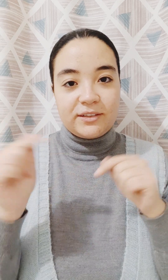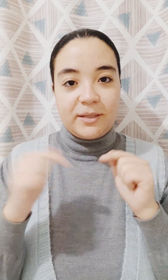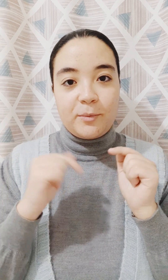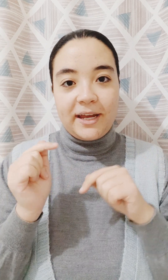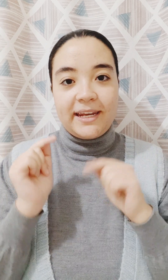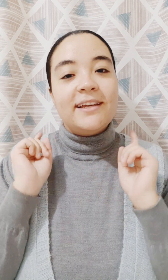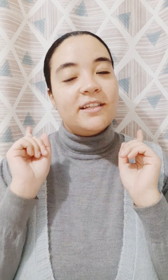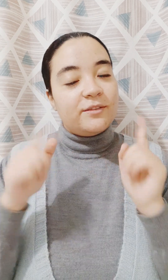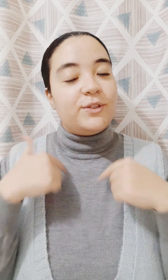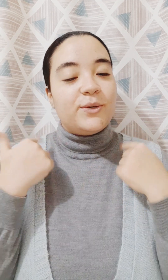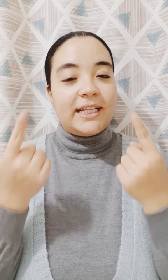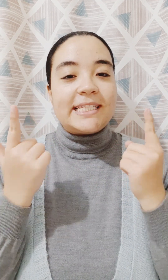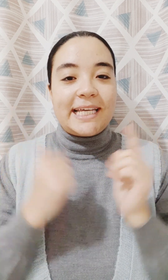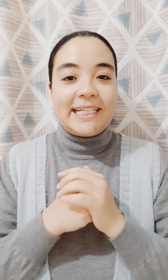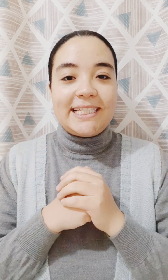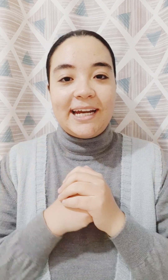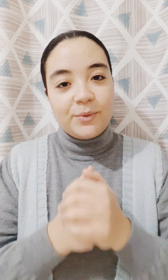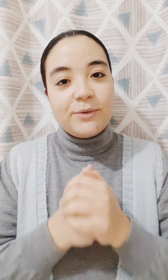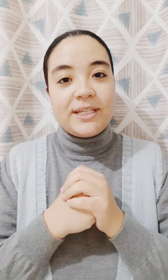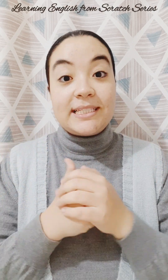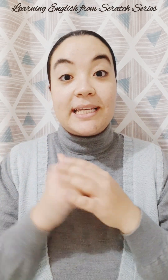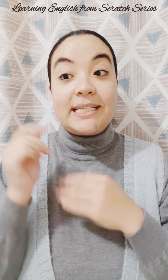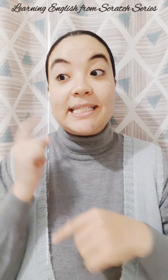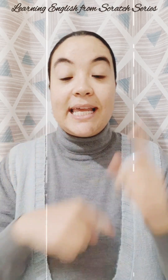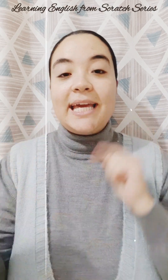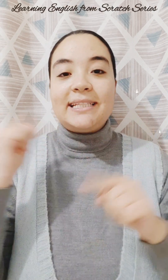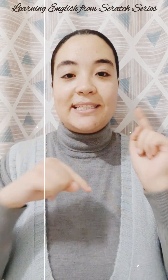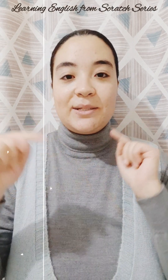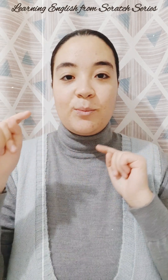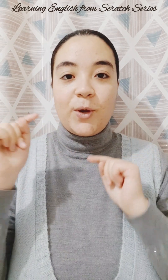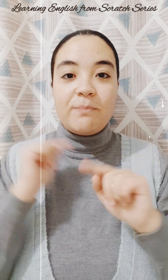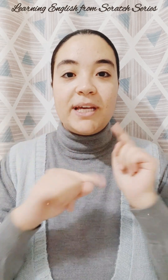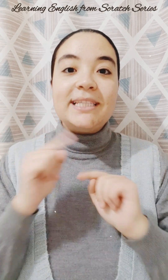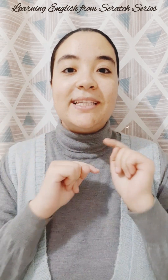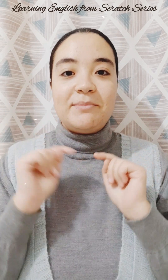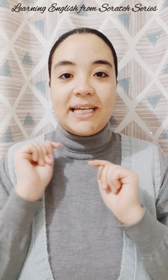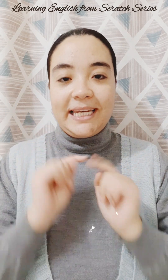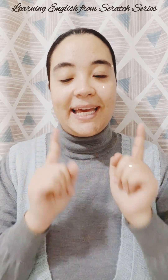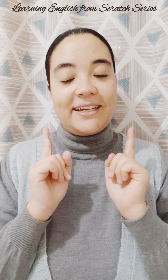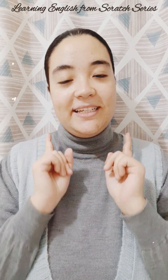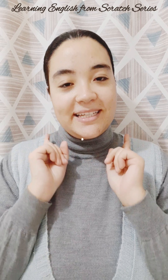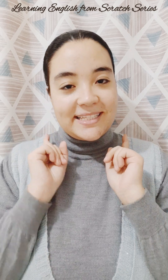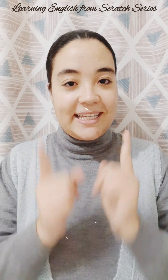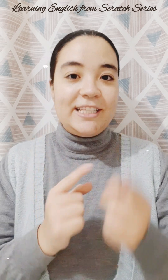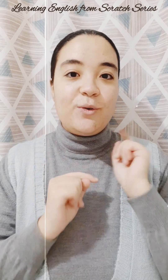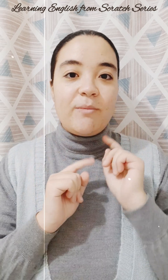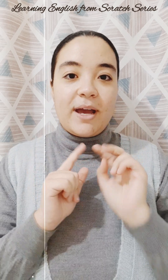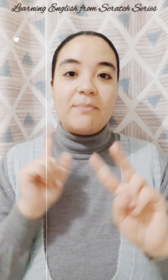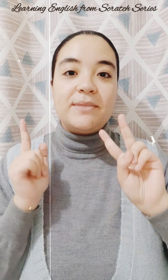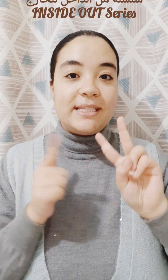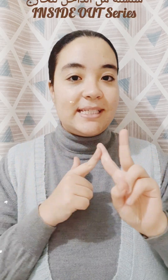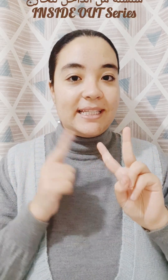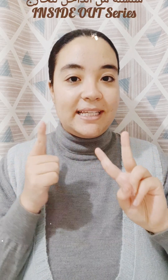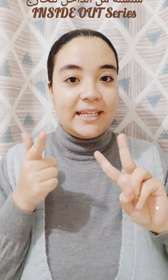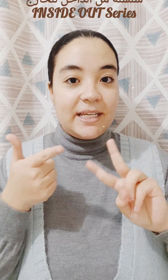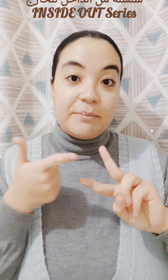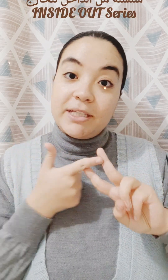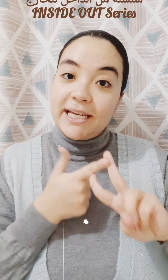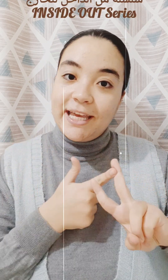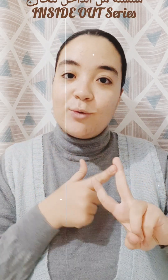تتابعوا معايا فيديوهات لسه جاي كتير قوي و السلسلات مهمة جداً بدأناها السنة دي و هم أهم سلسلتين بدأناهم